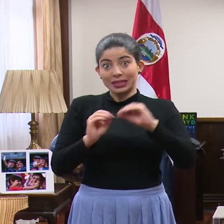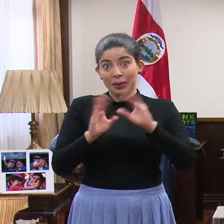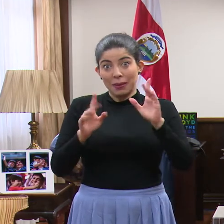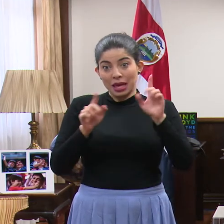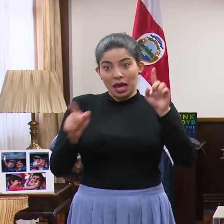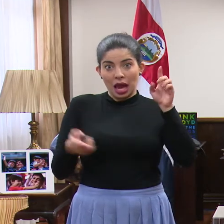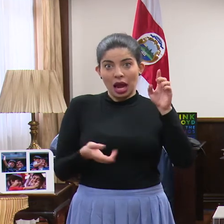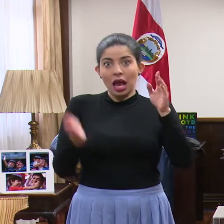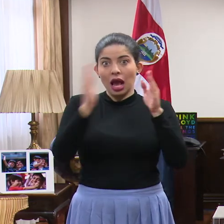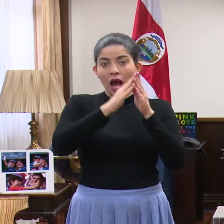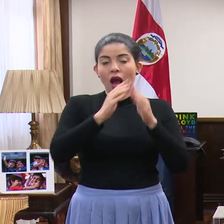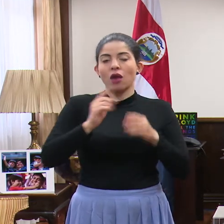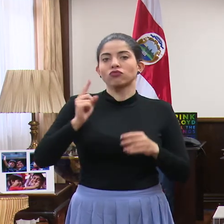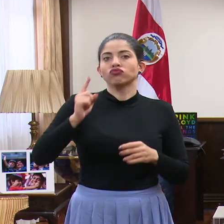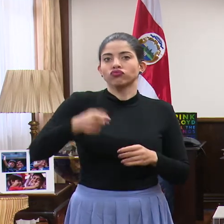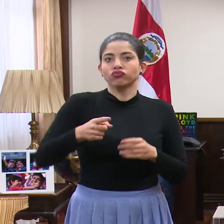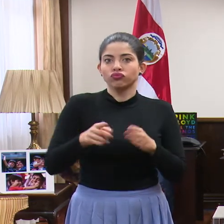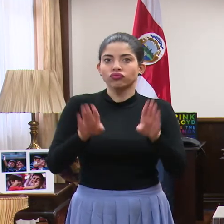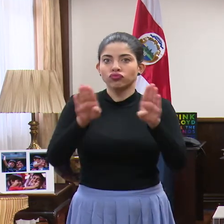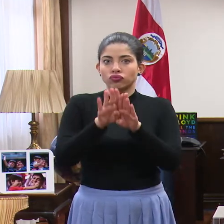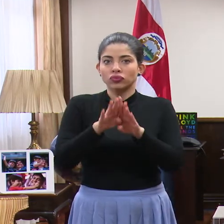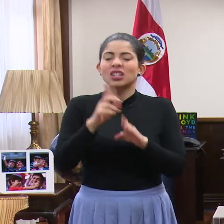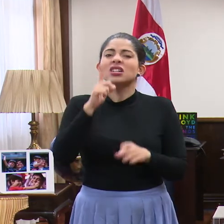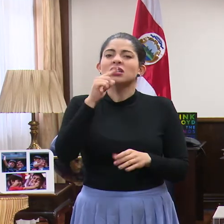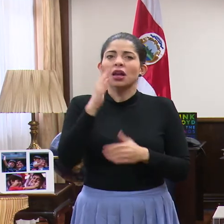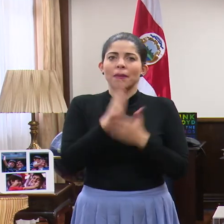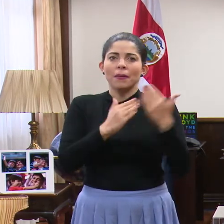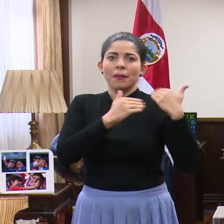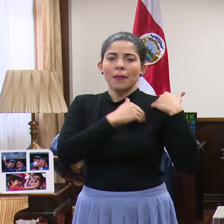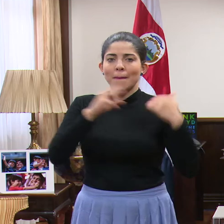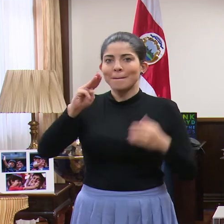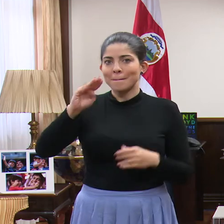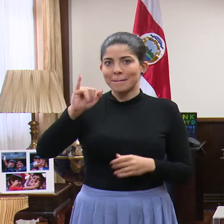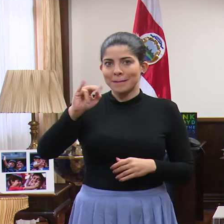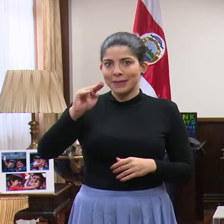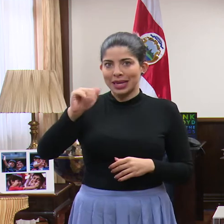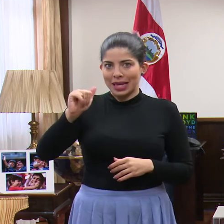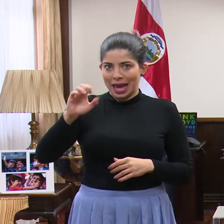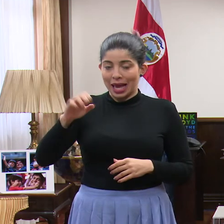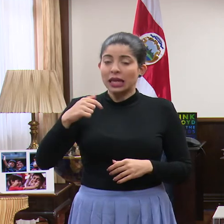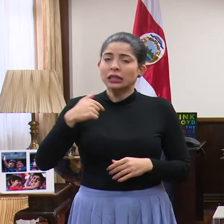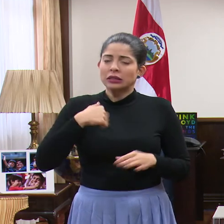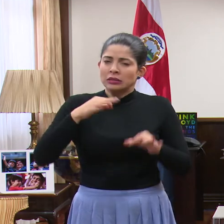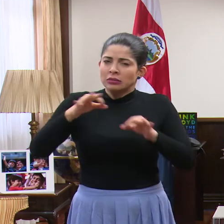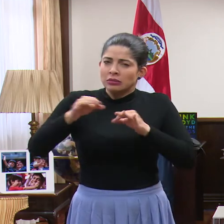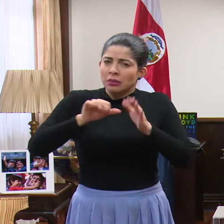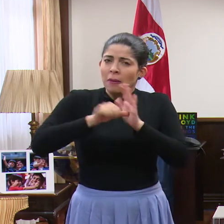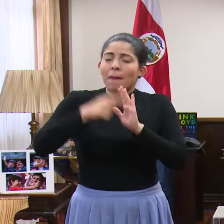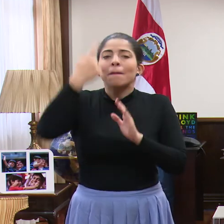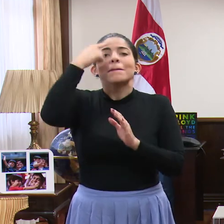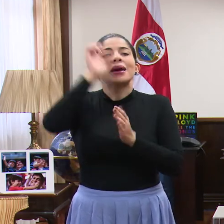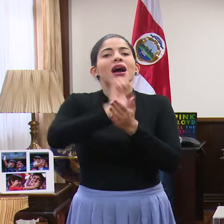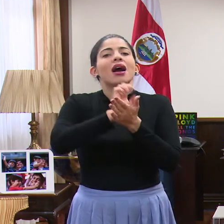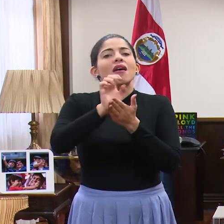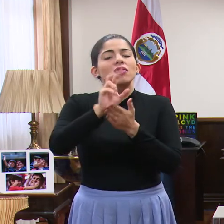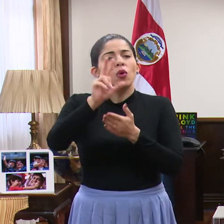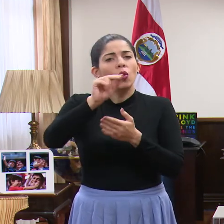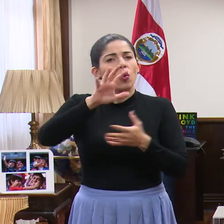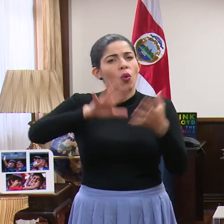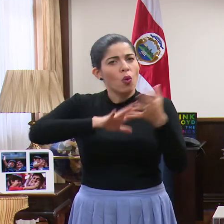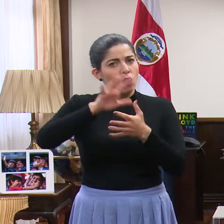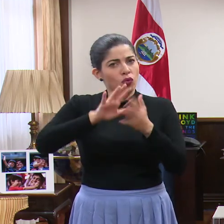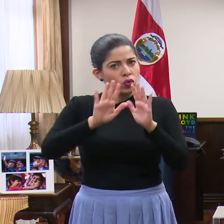instrucción y la hará oportunamente el MINAE. Pero, y esto lo subrayo, es para evitar cualquier confusión.